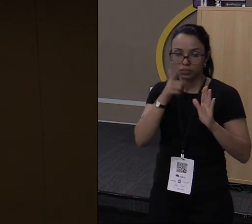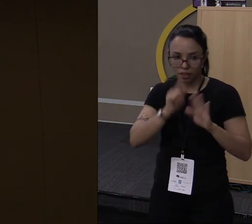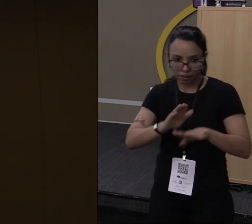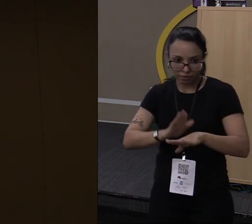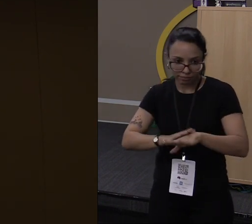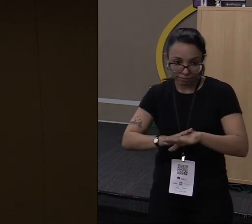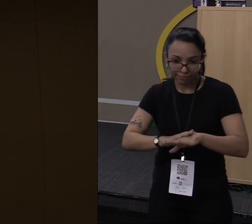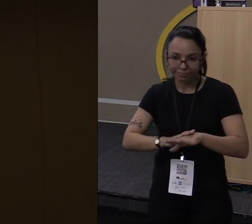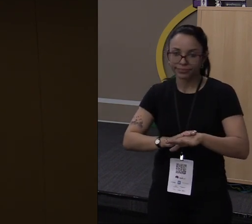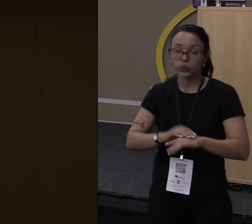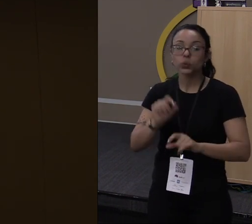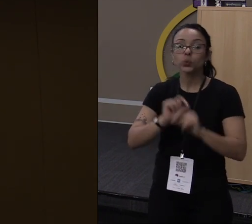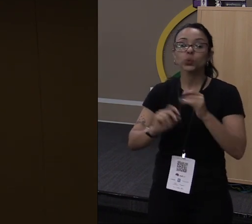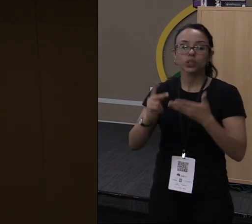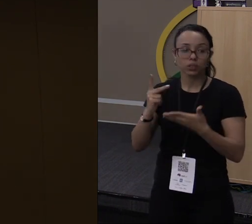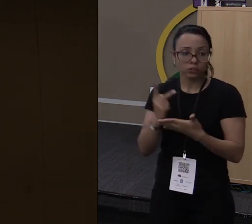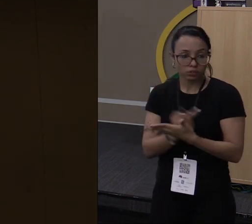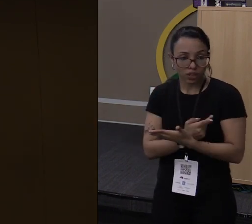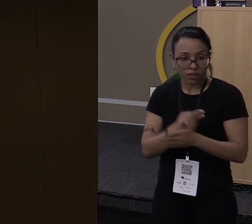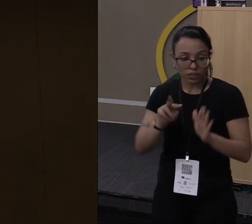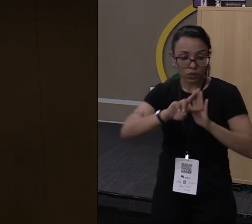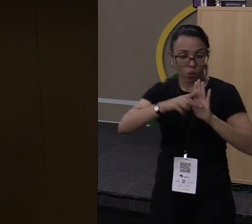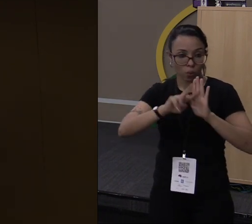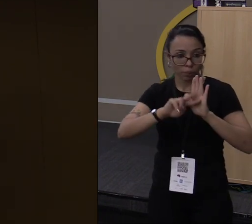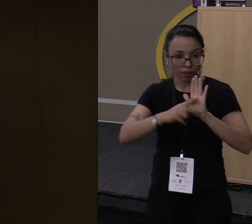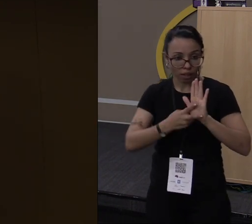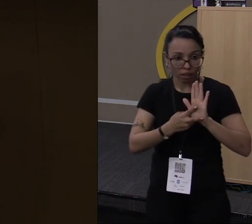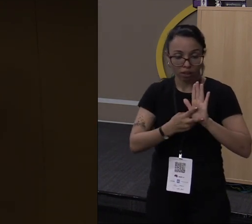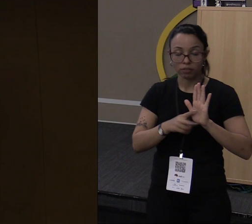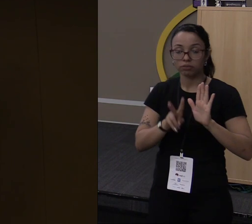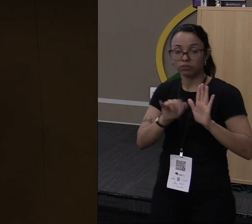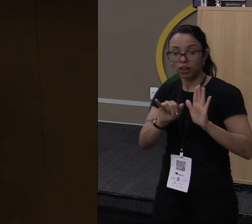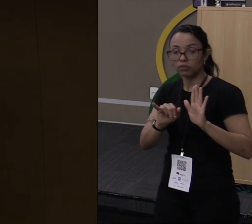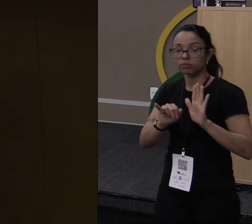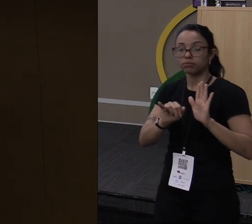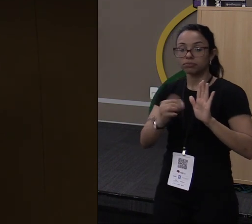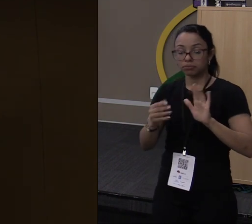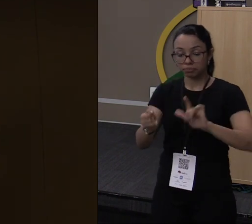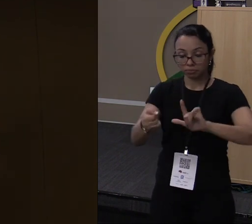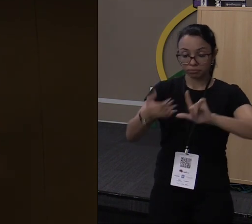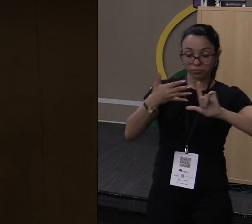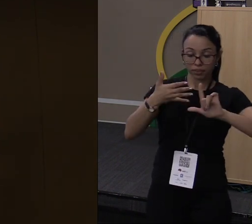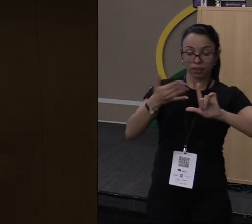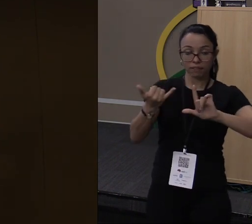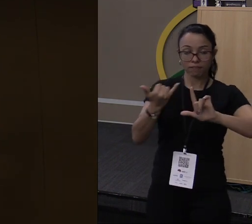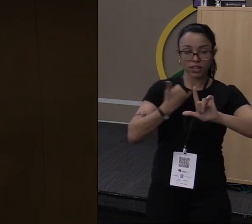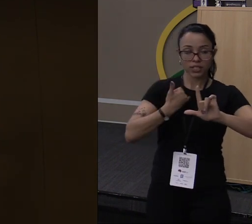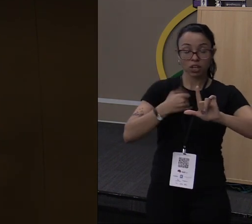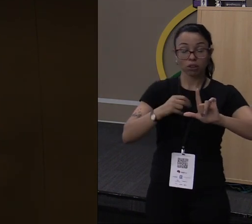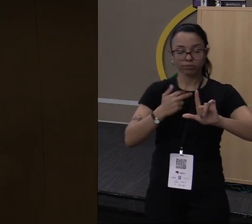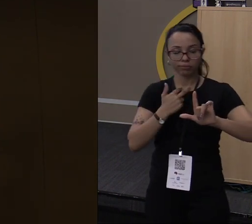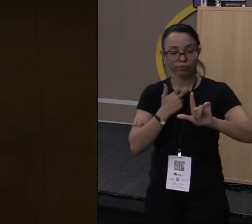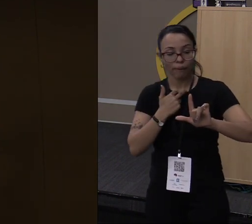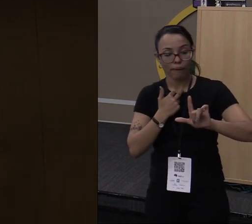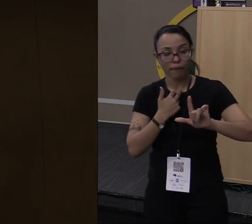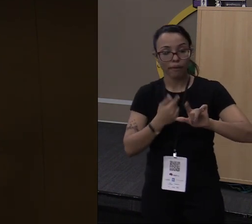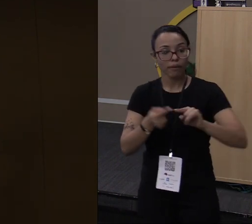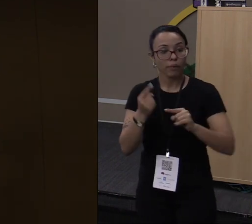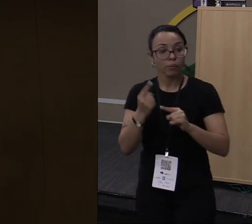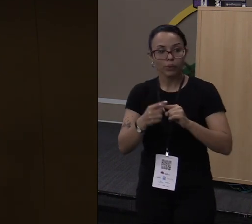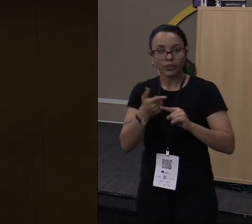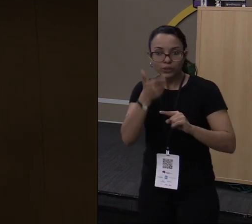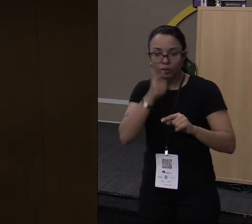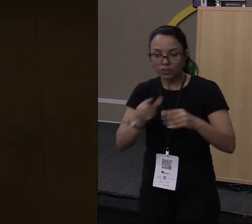O que vai acontecer na hora que você compilar? O compilador vai falar, olha, você não pode fazer isso porque você não consegue